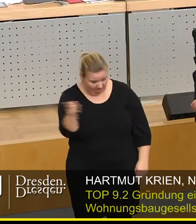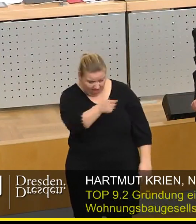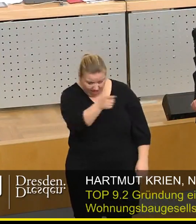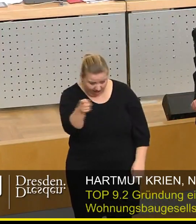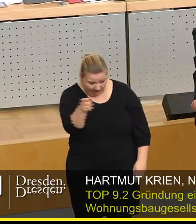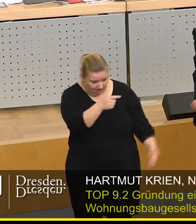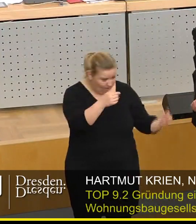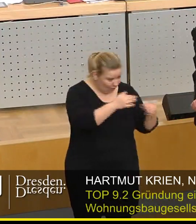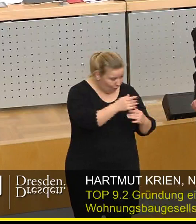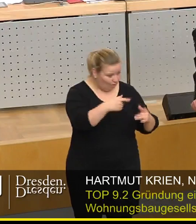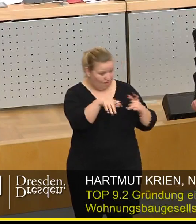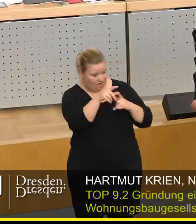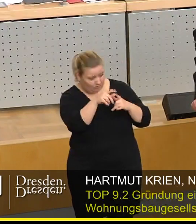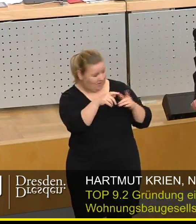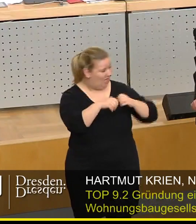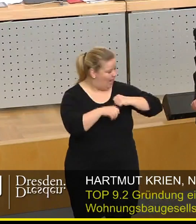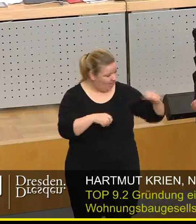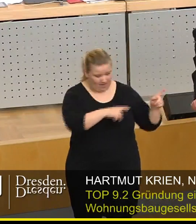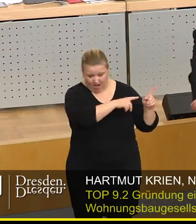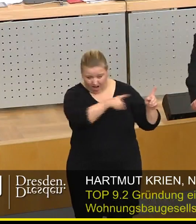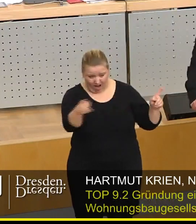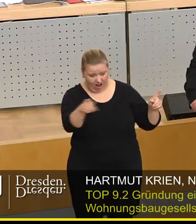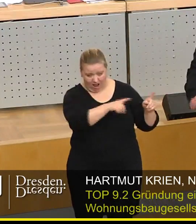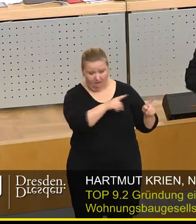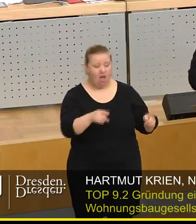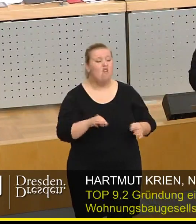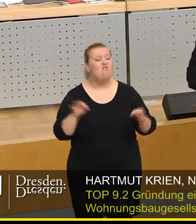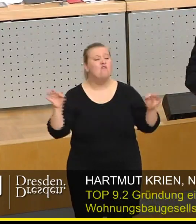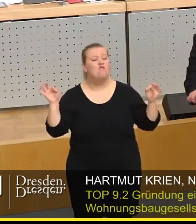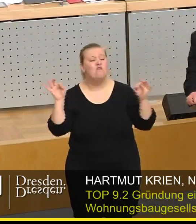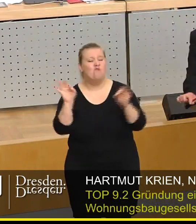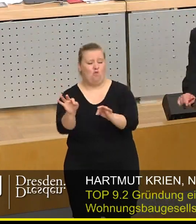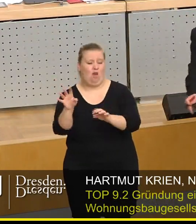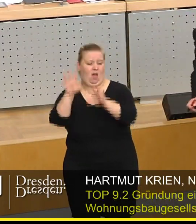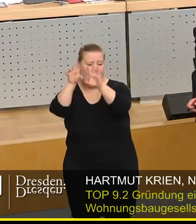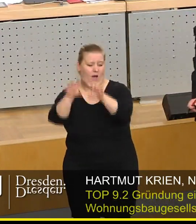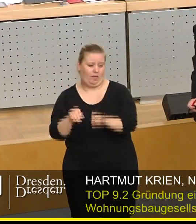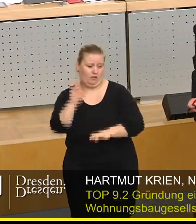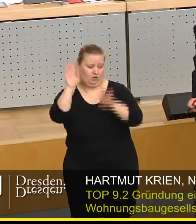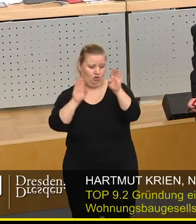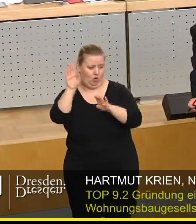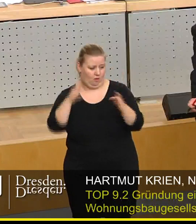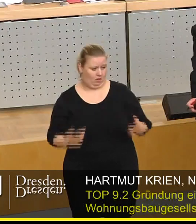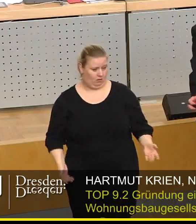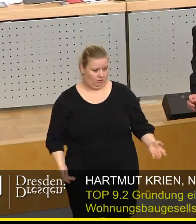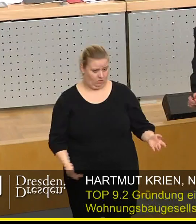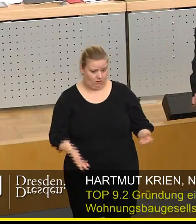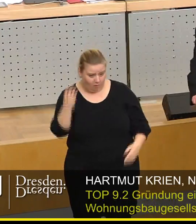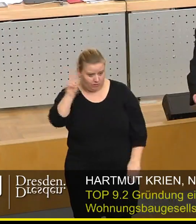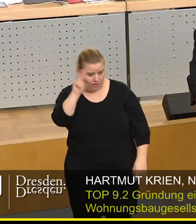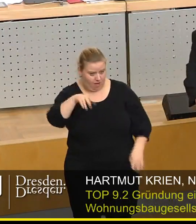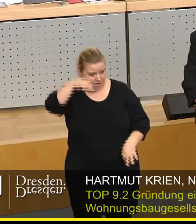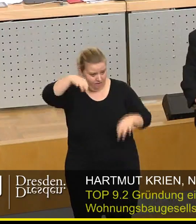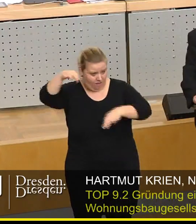alle Ihre Grünen, Sozialdemokraten, Linke, alle, die haben für den Abriss der Sternhäuser gestimmt. Schauen Sie rein, wer damals